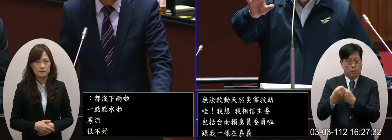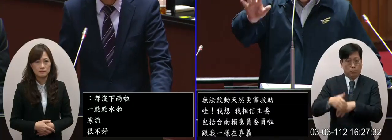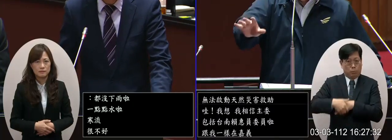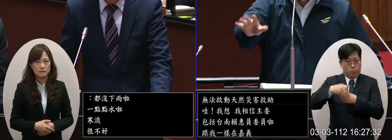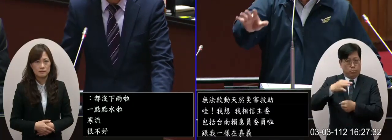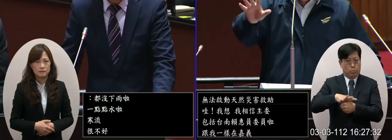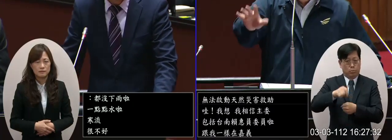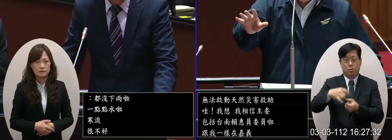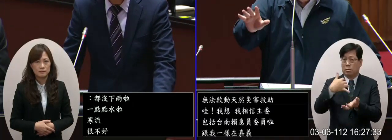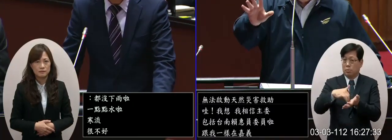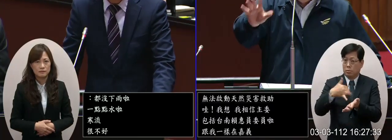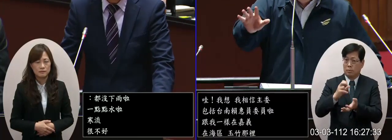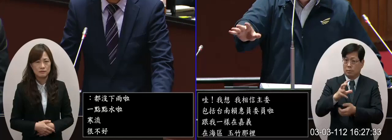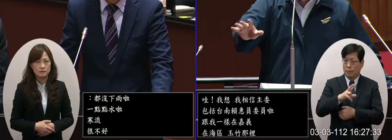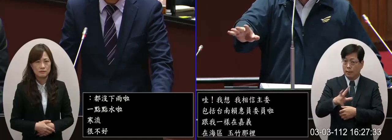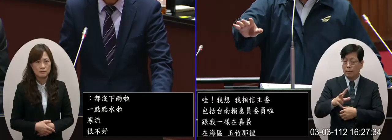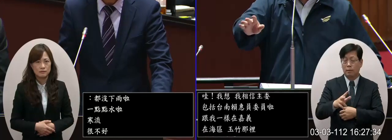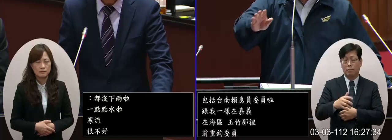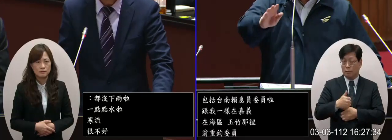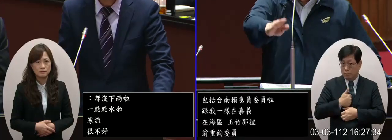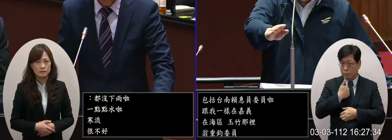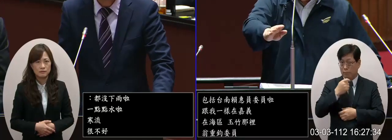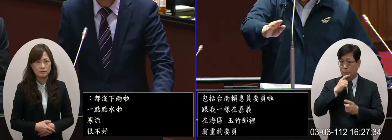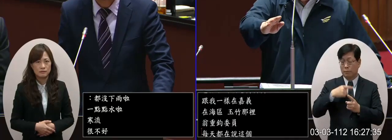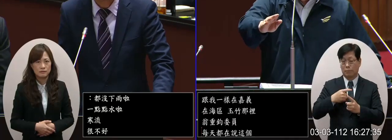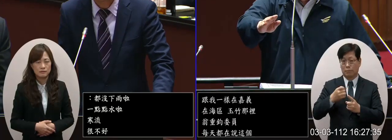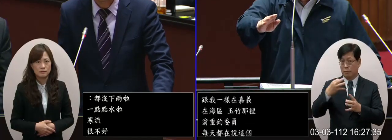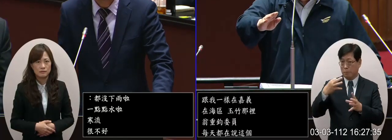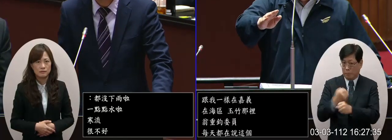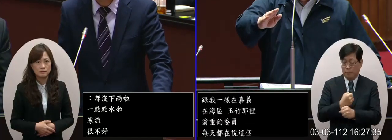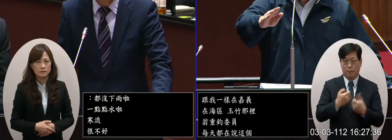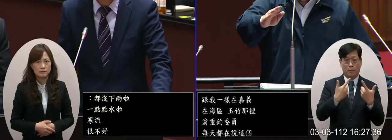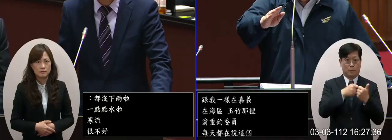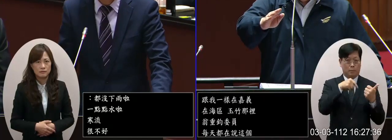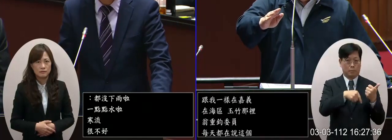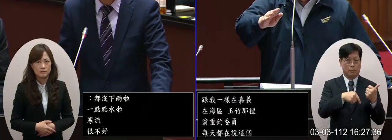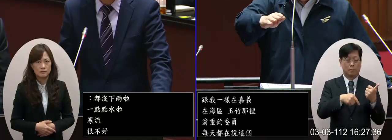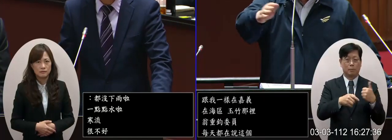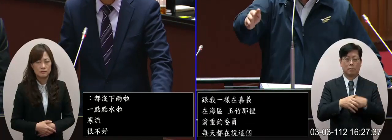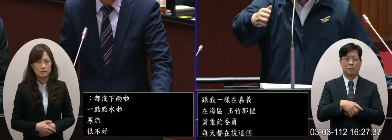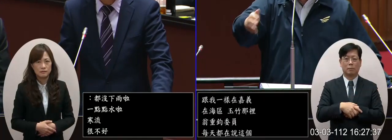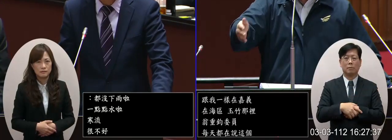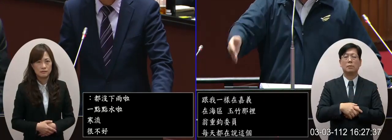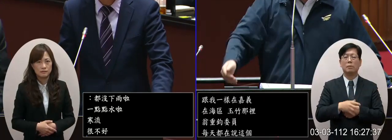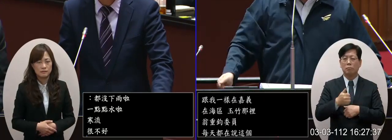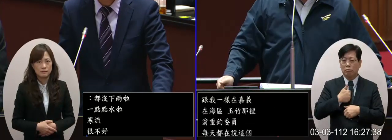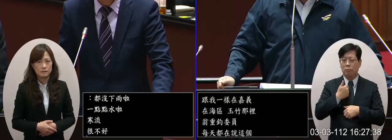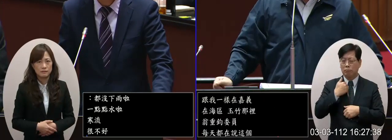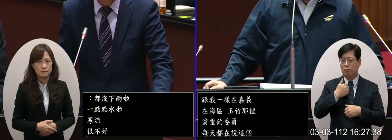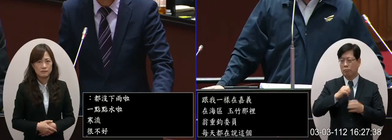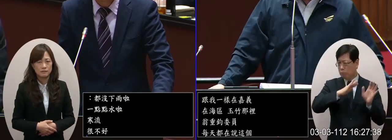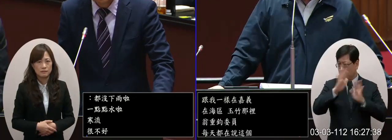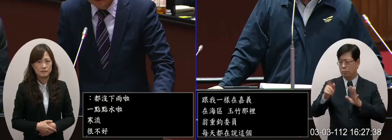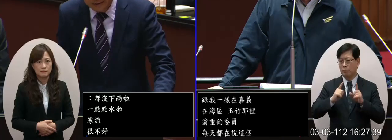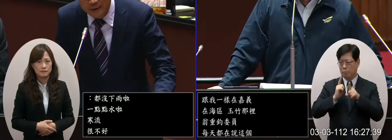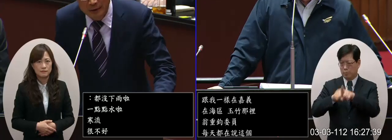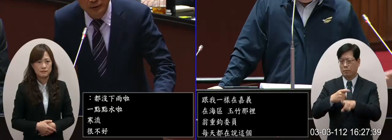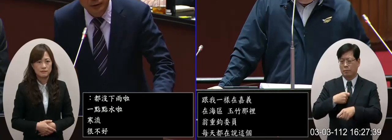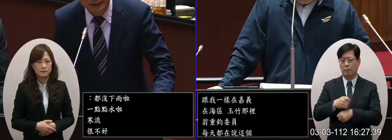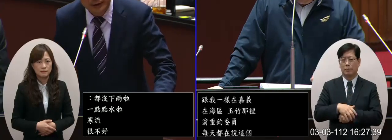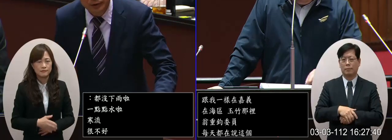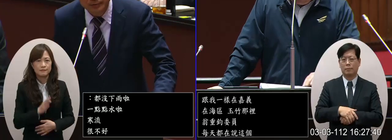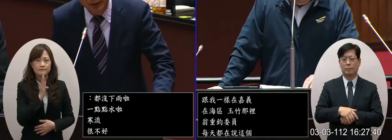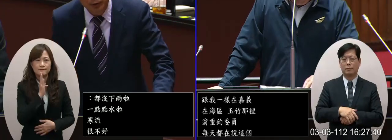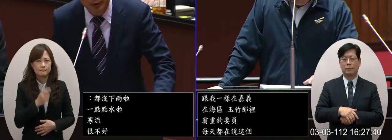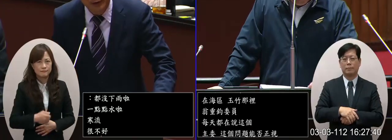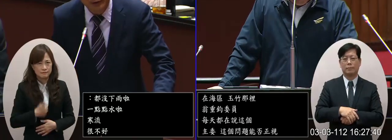怎麼去計算真正實際上的損害要符合這個要跟真實面要相符是啊